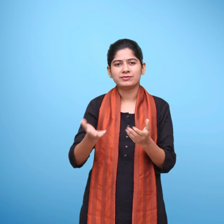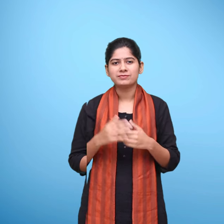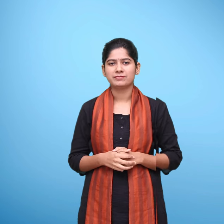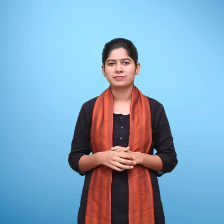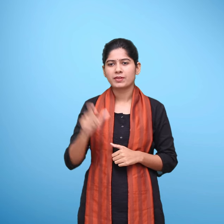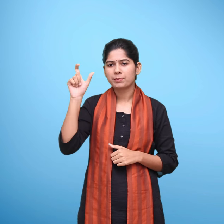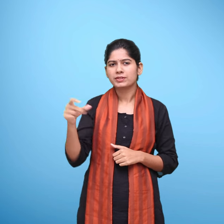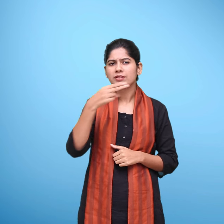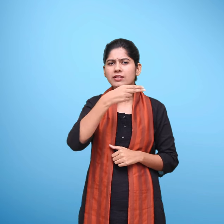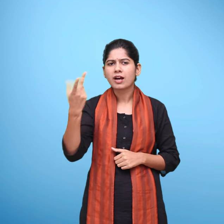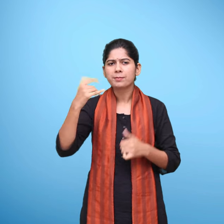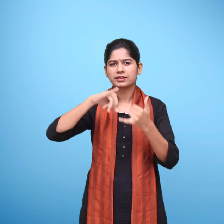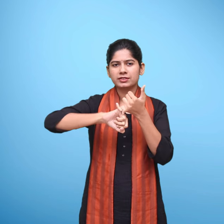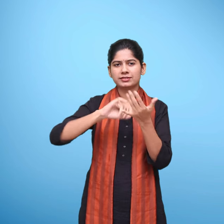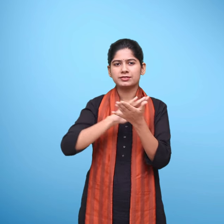शिवचरण सरोहा